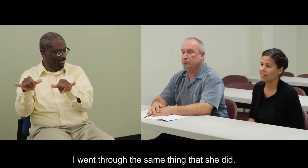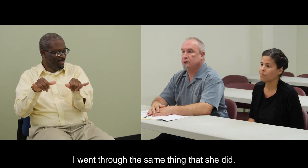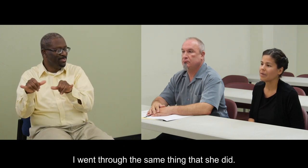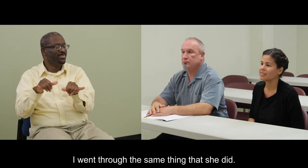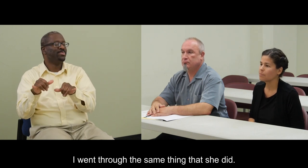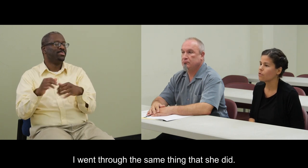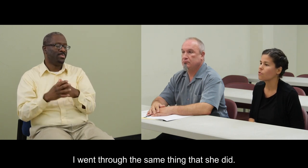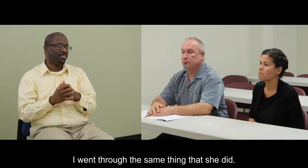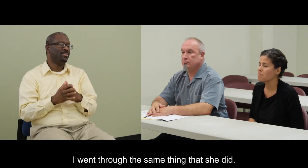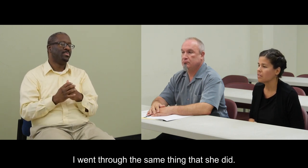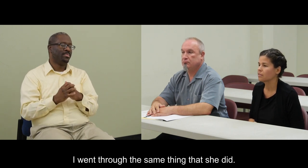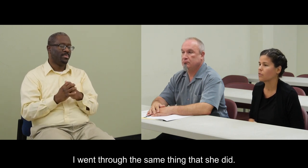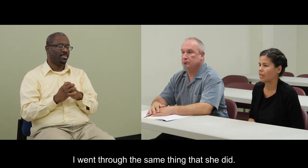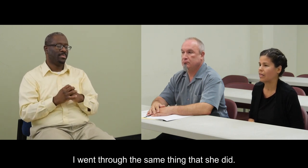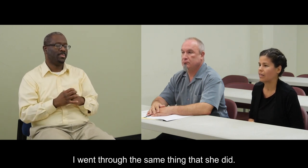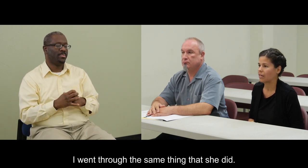Pasé por lo mismo que ella.